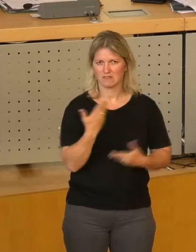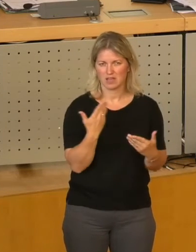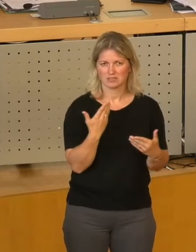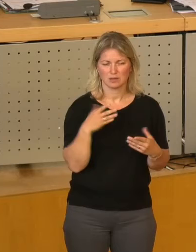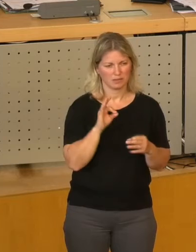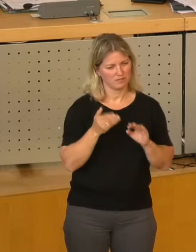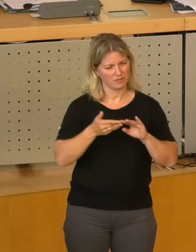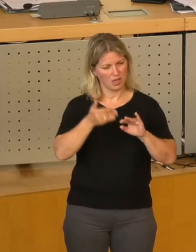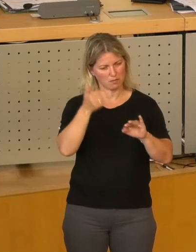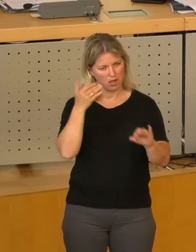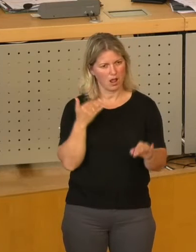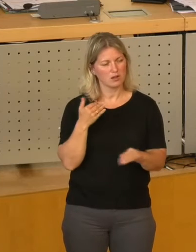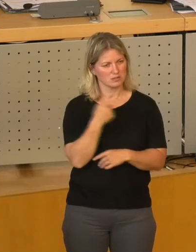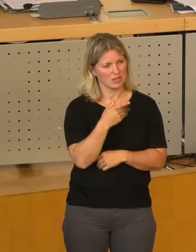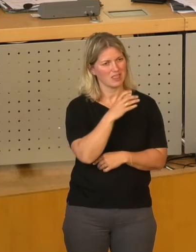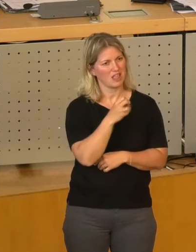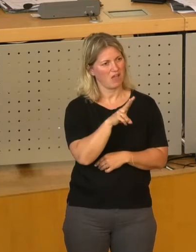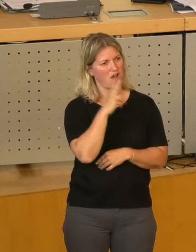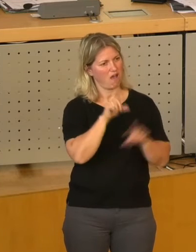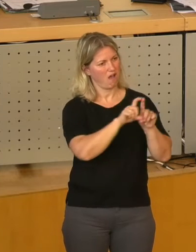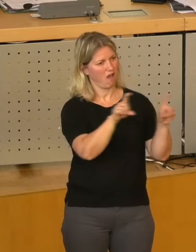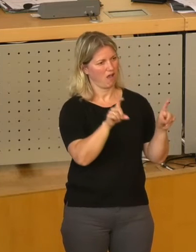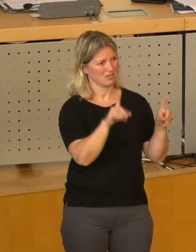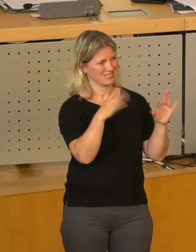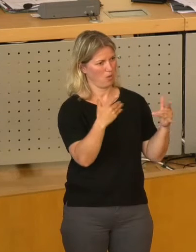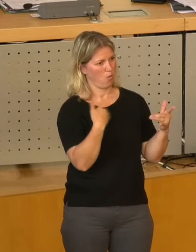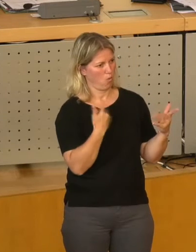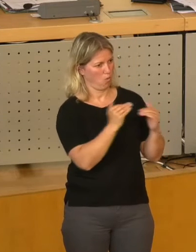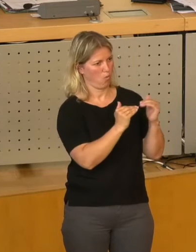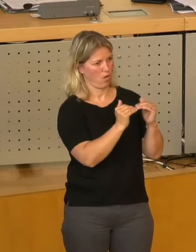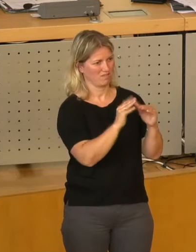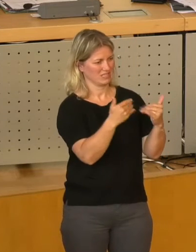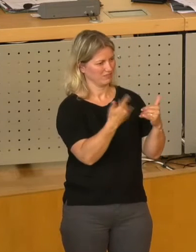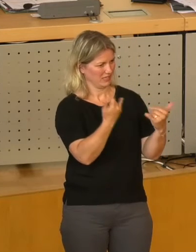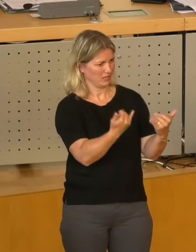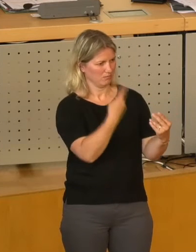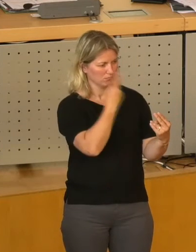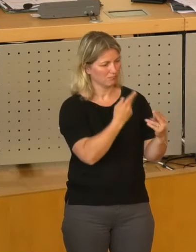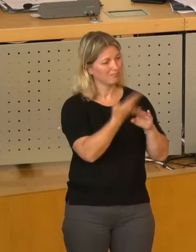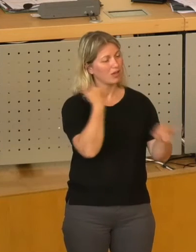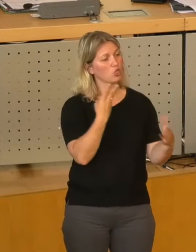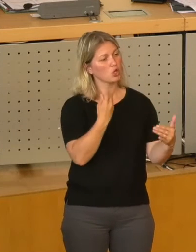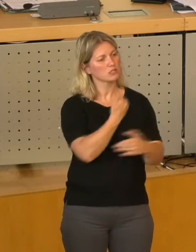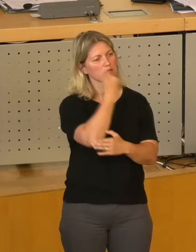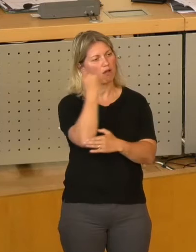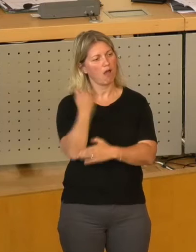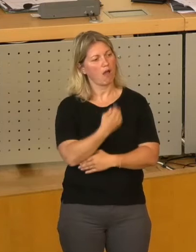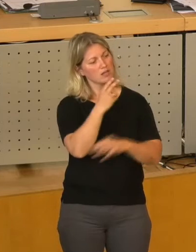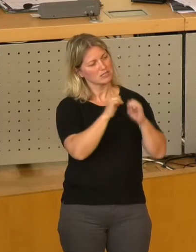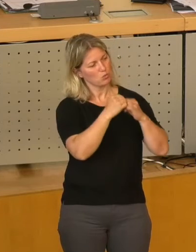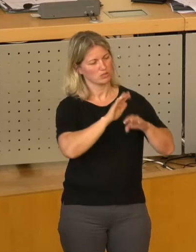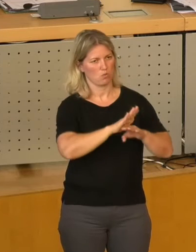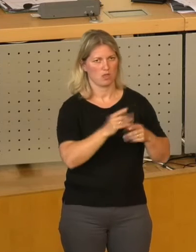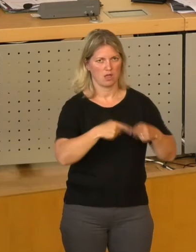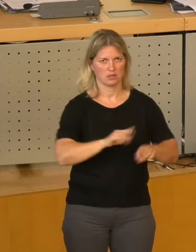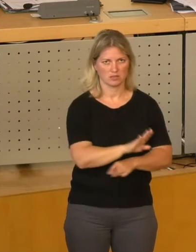als damals die Drehwachse aufgestellt worden ist, wie sie jetzt ist, war in den 90er Jahren eben auch anders. Ich will nur noch